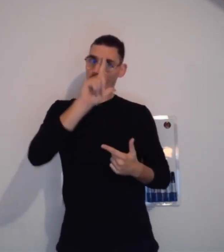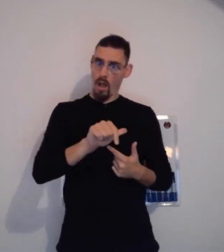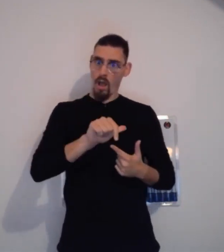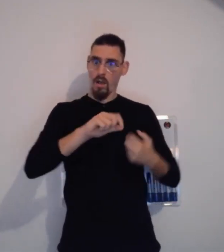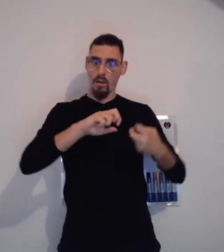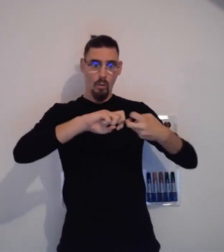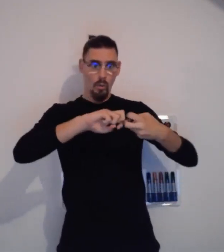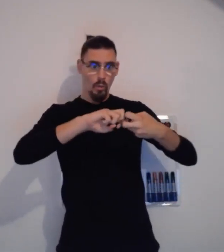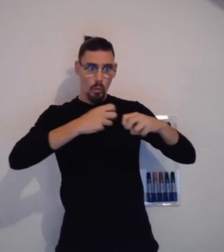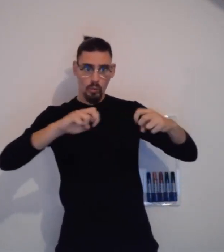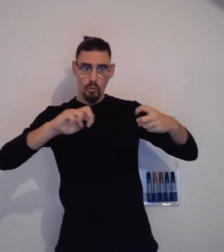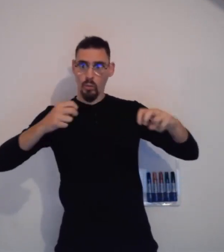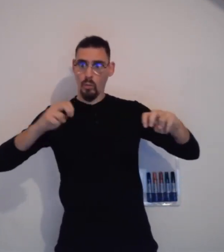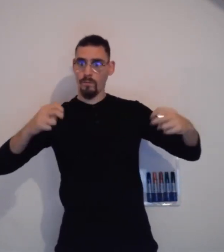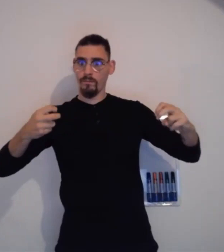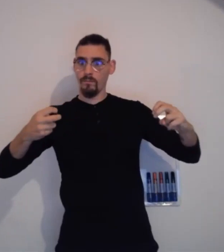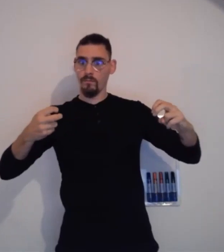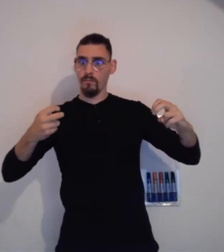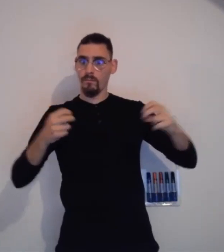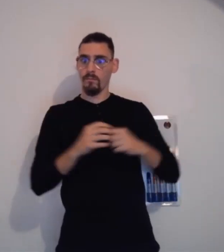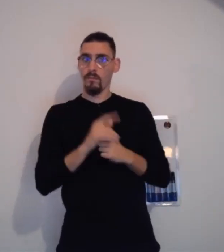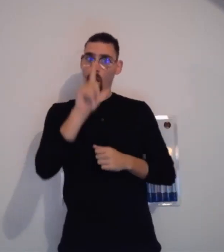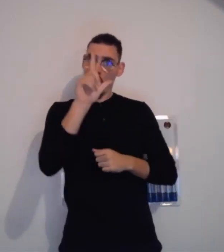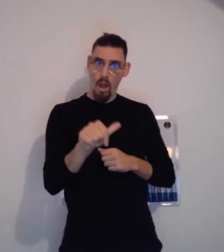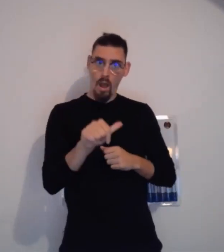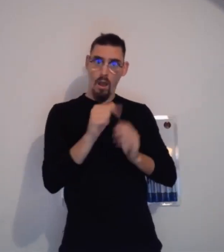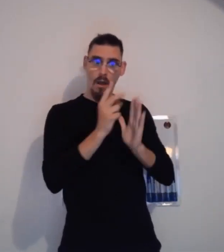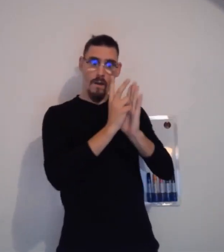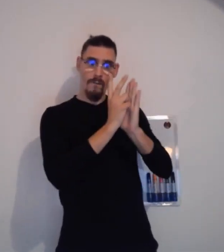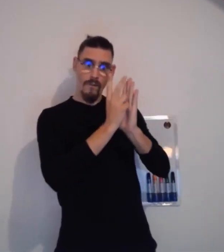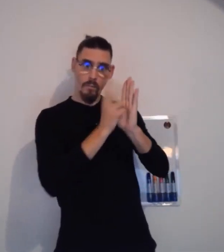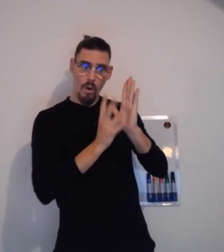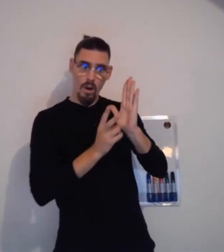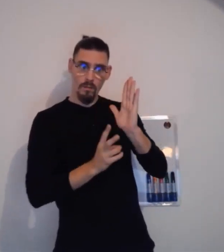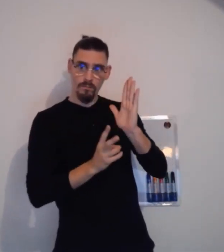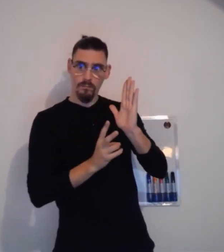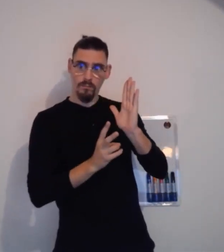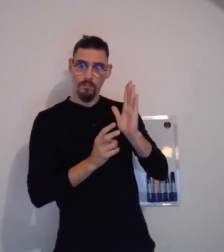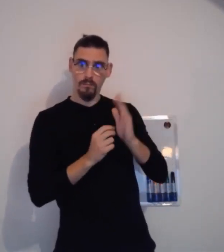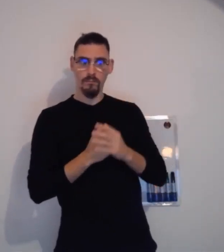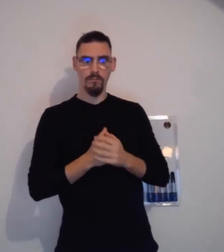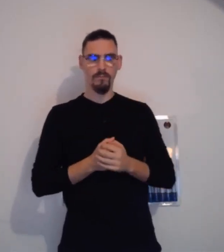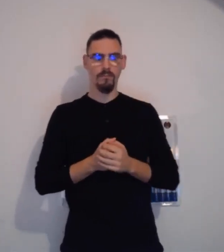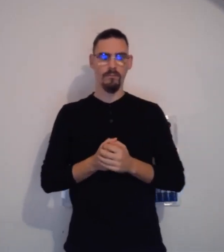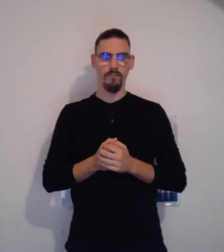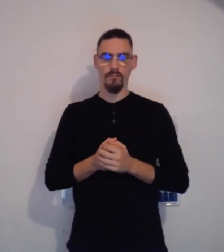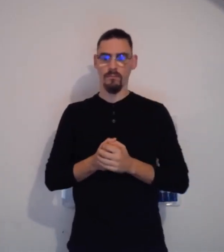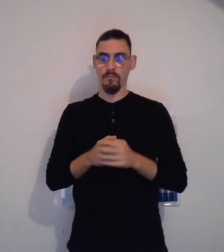grammaire. Elle a sa propre syntaxe. Et elle a également du vocabulaire.